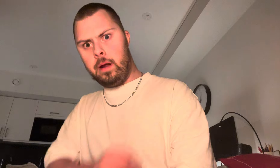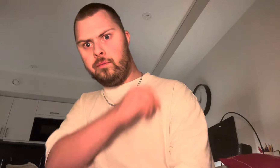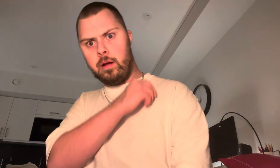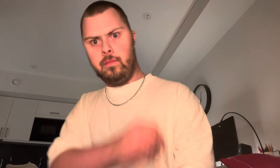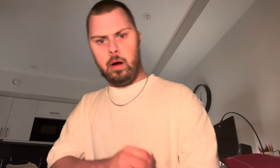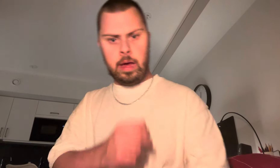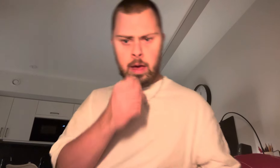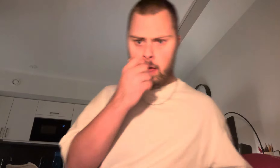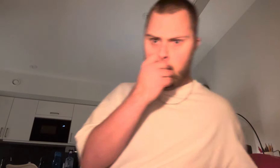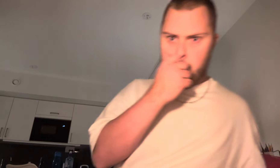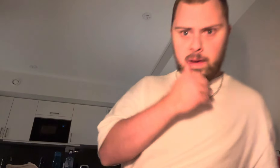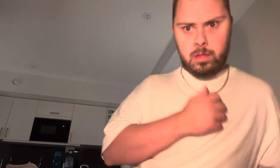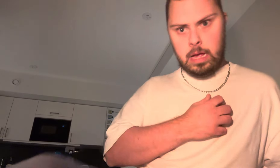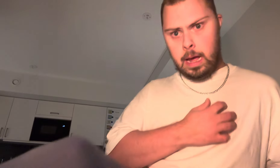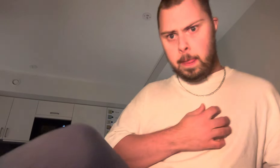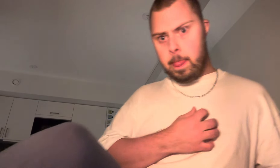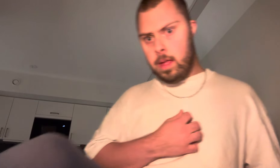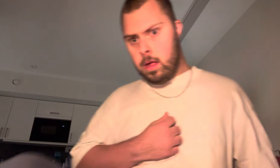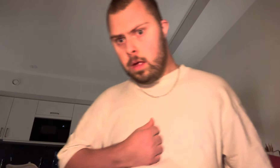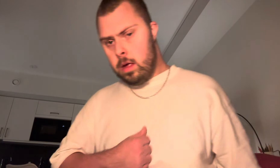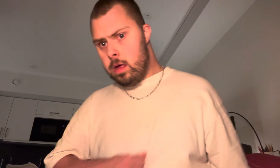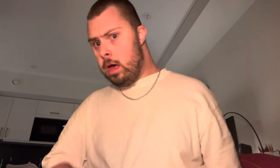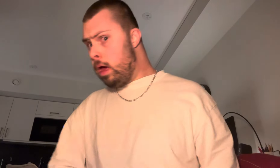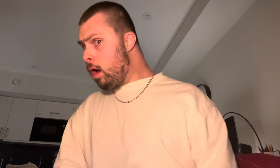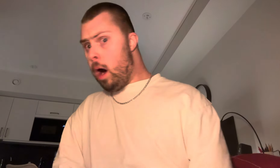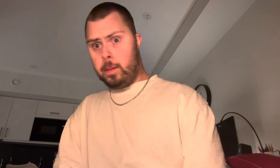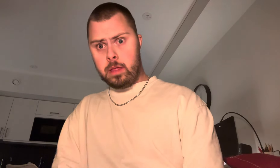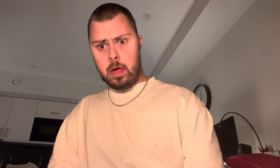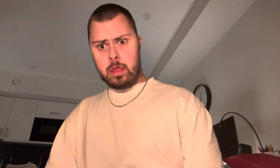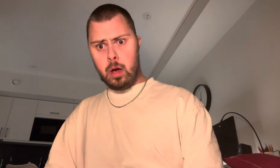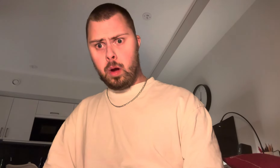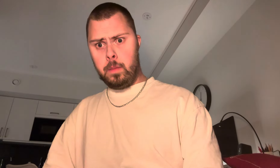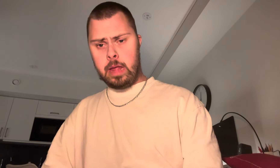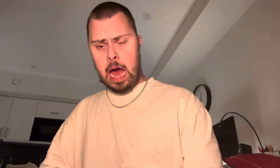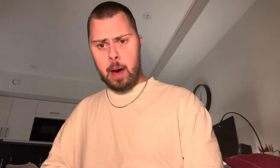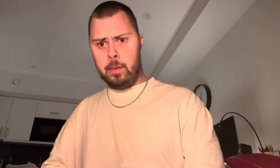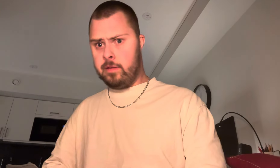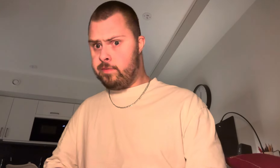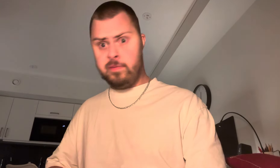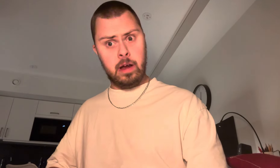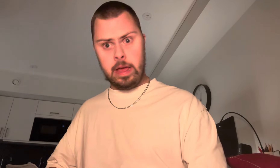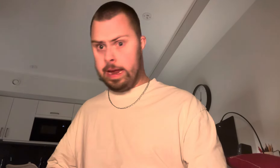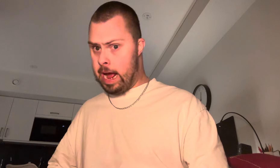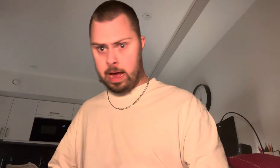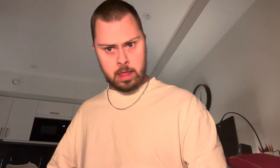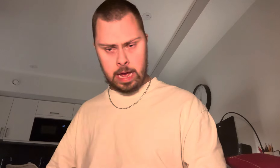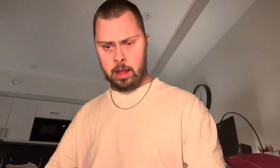fortfarande, just det. Jag har precis kommit hem förr länge sedan.